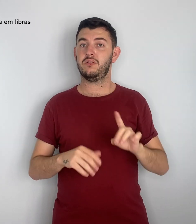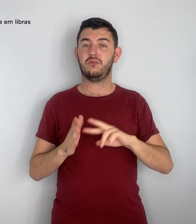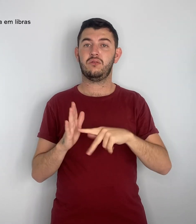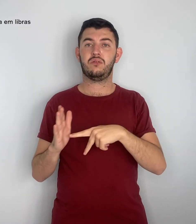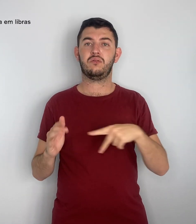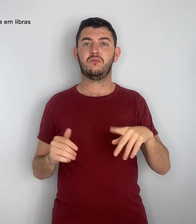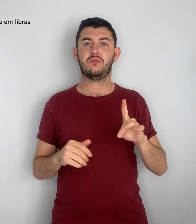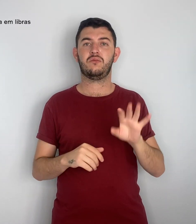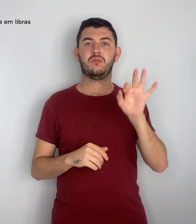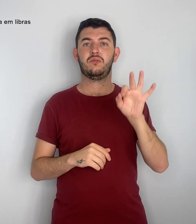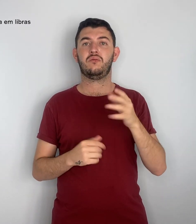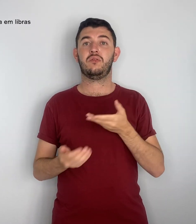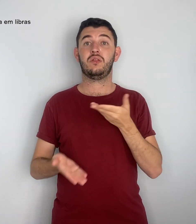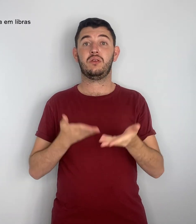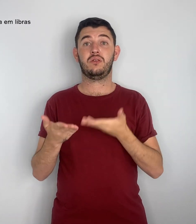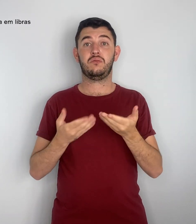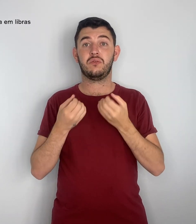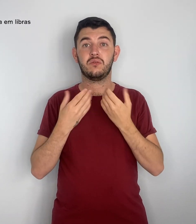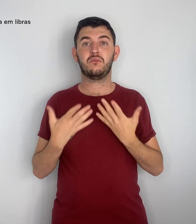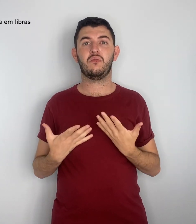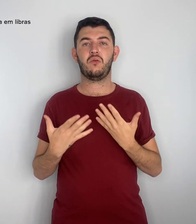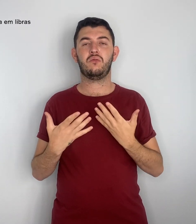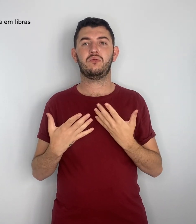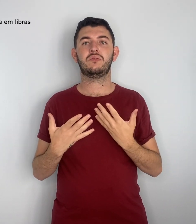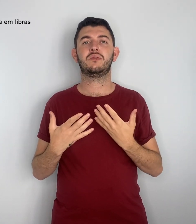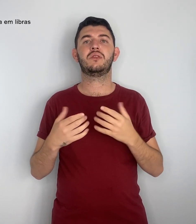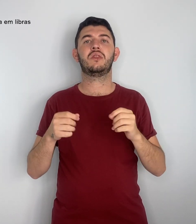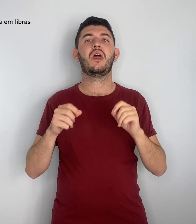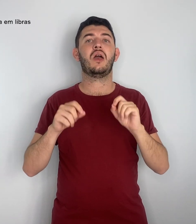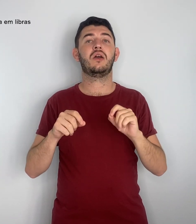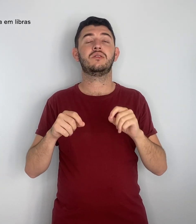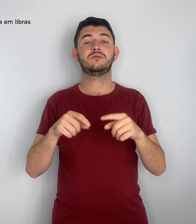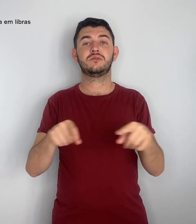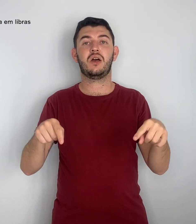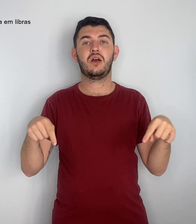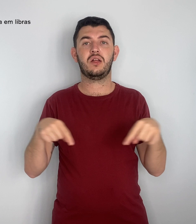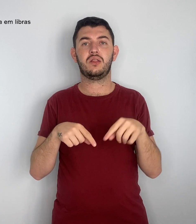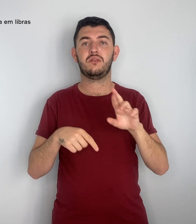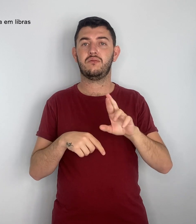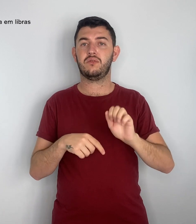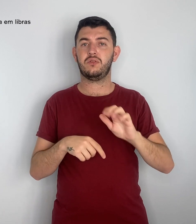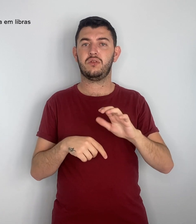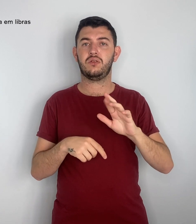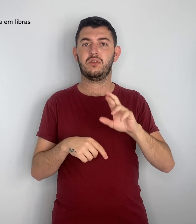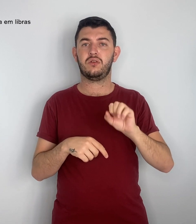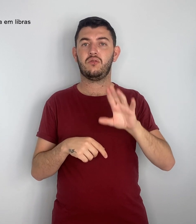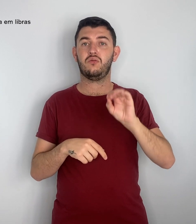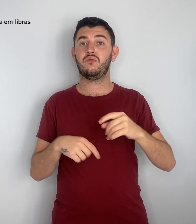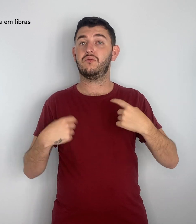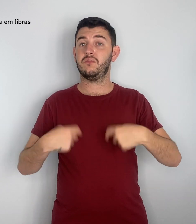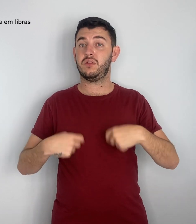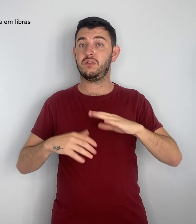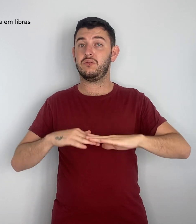o bom atendimento na sala de recursos pressupõe profissionais bem remunerados, com